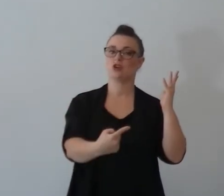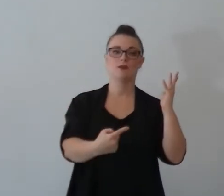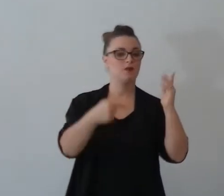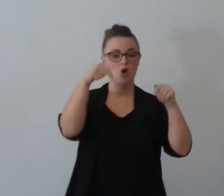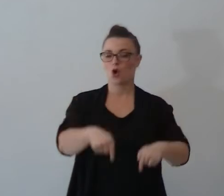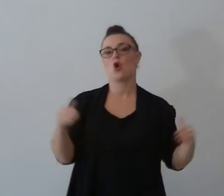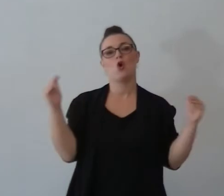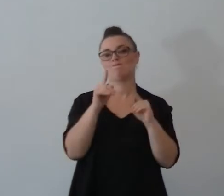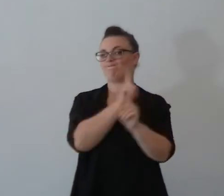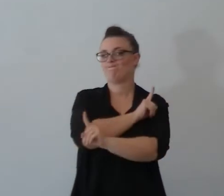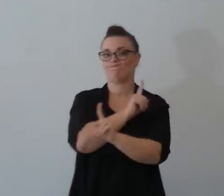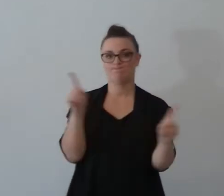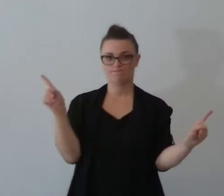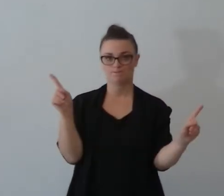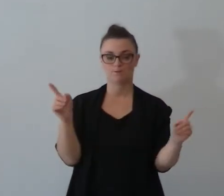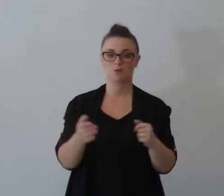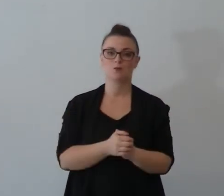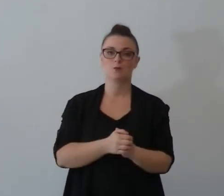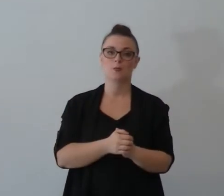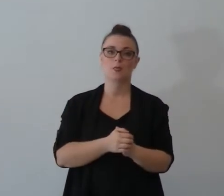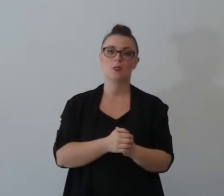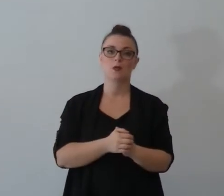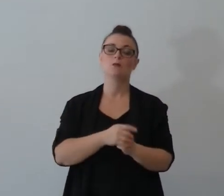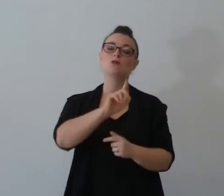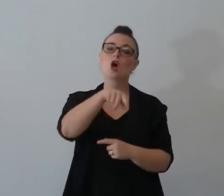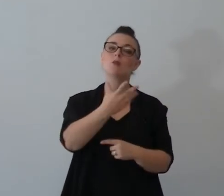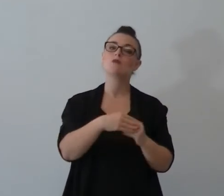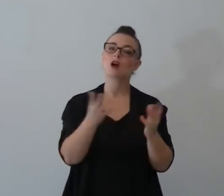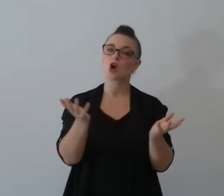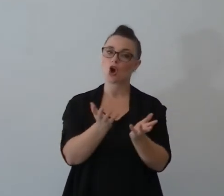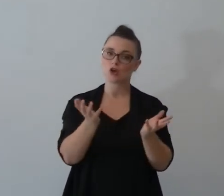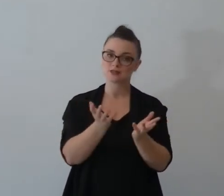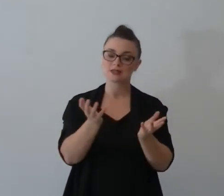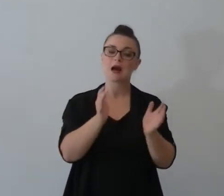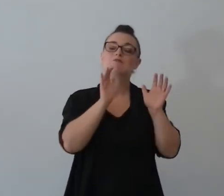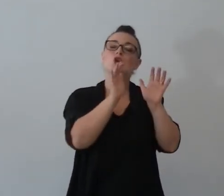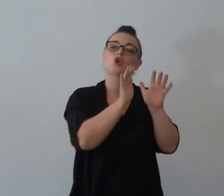fa protegge l'olore di lui gli dice stai volcata fino